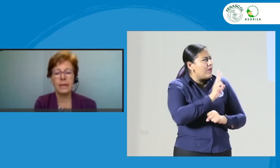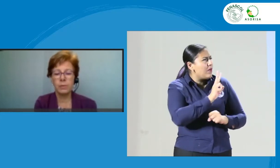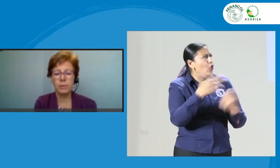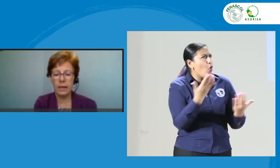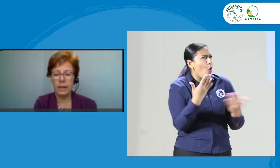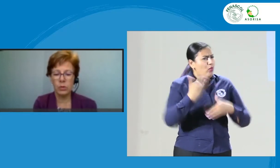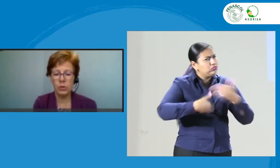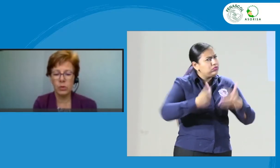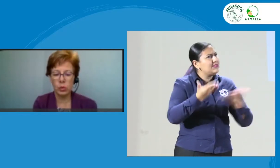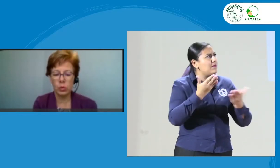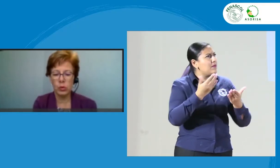esperar de nosotros.